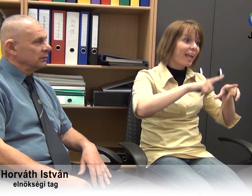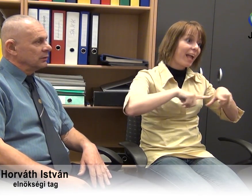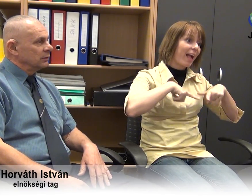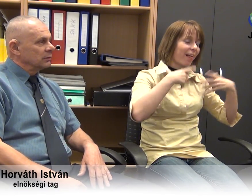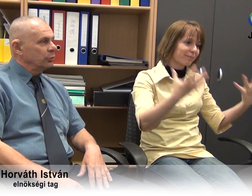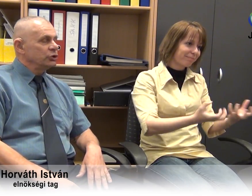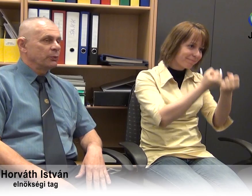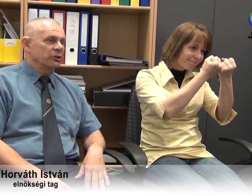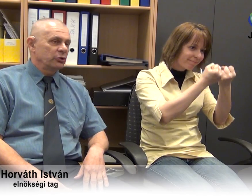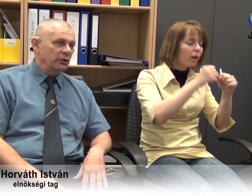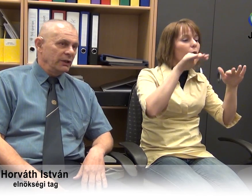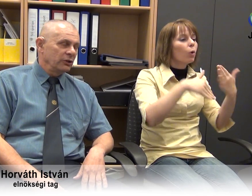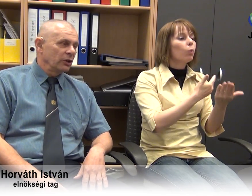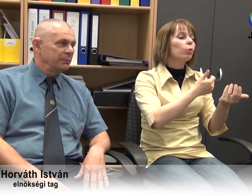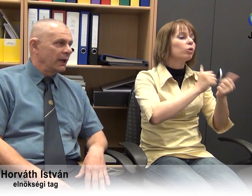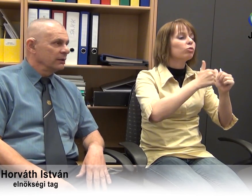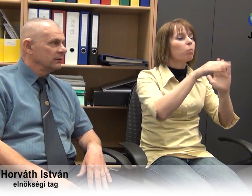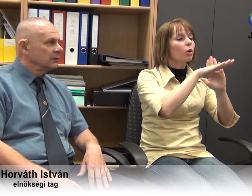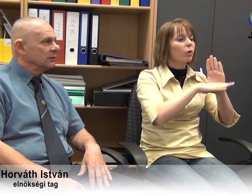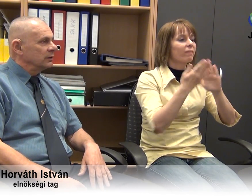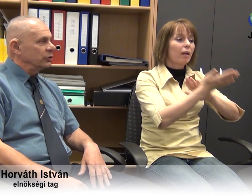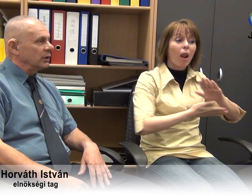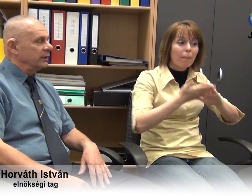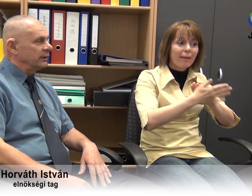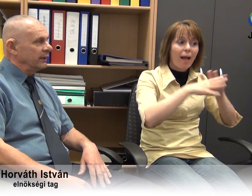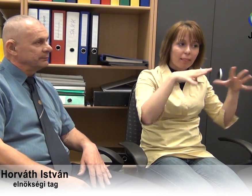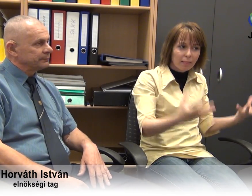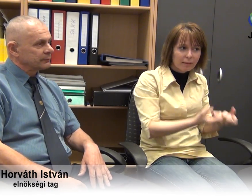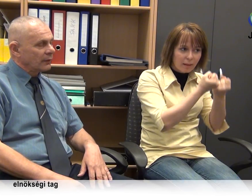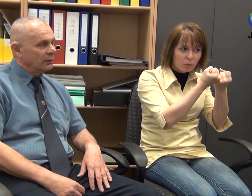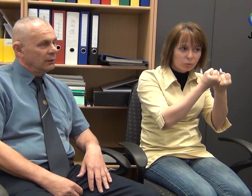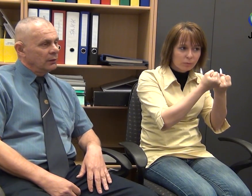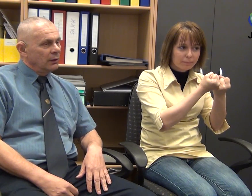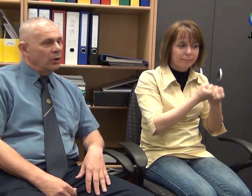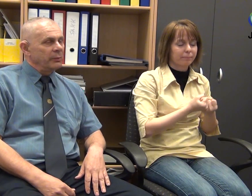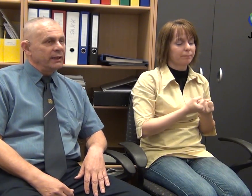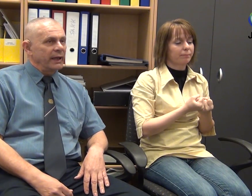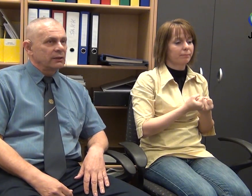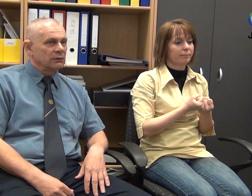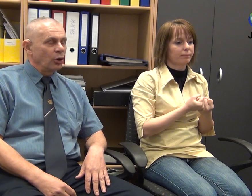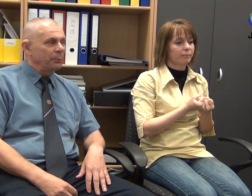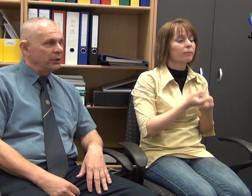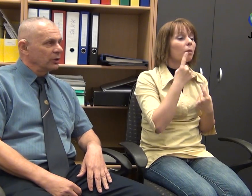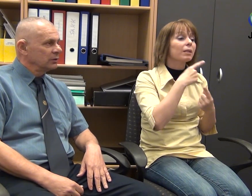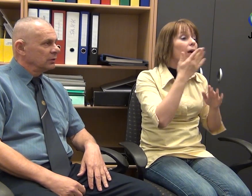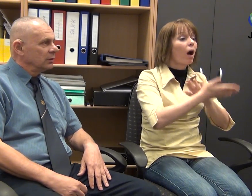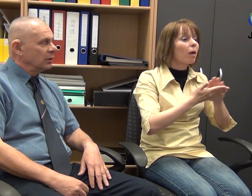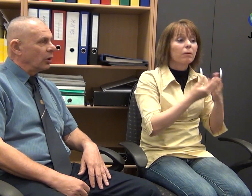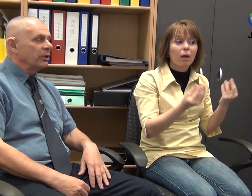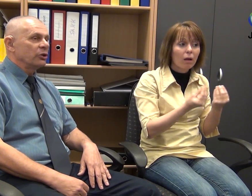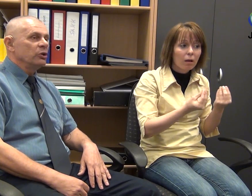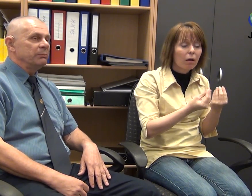új sporttörvény alapján jött létre, amelynek alapja